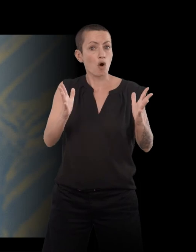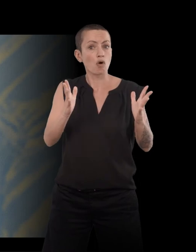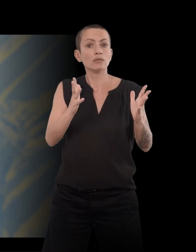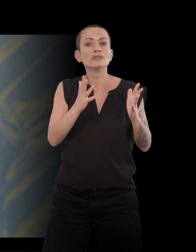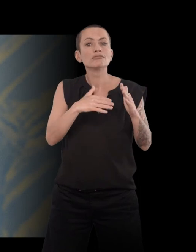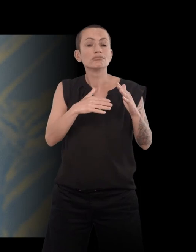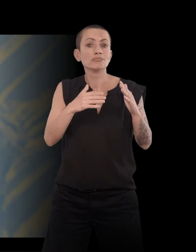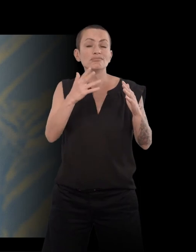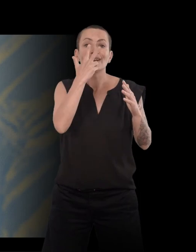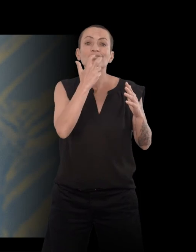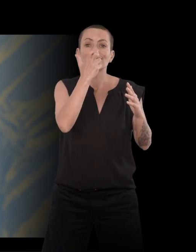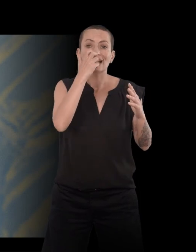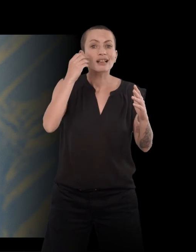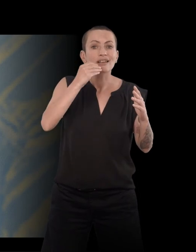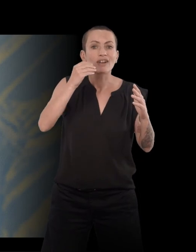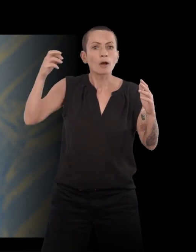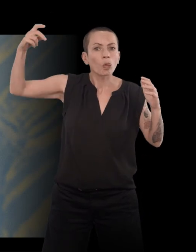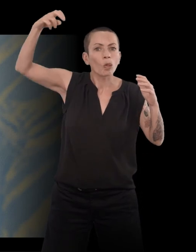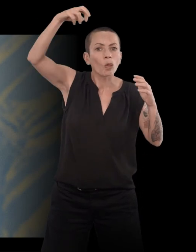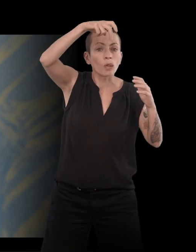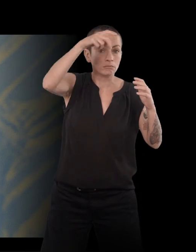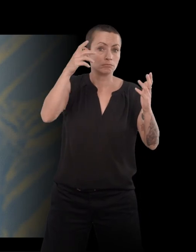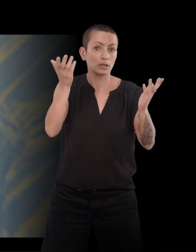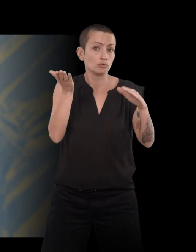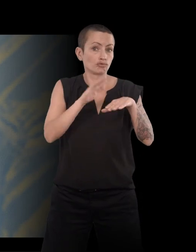j'ai demandé à la famille Bouglione l'autorisation de monter sur le toit.